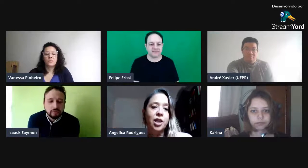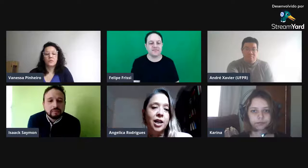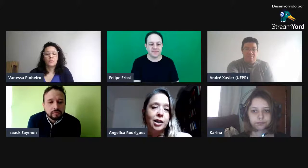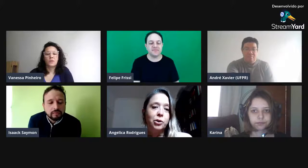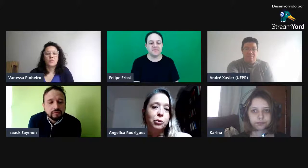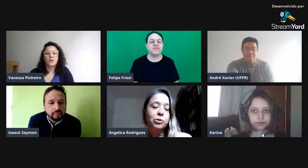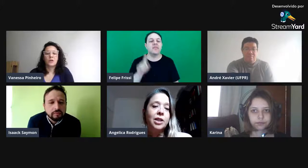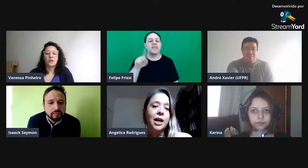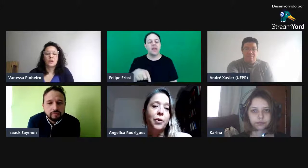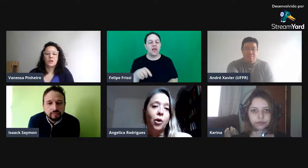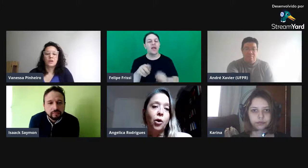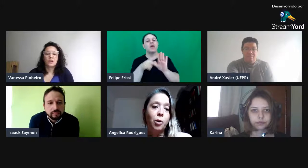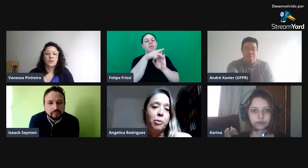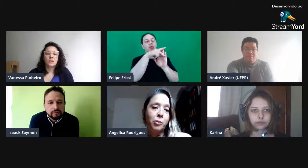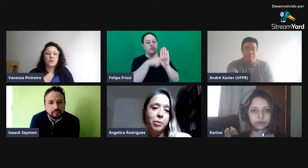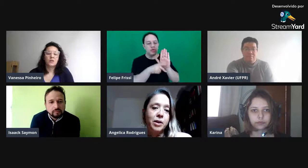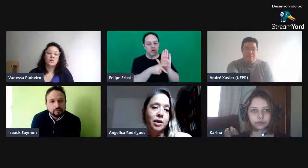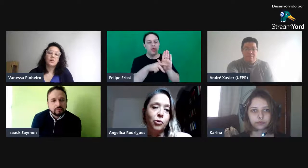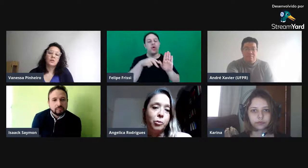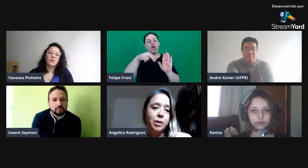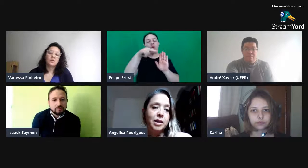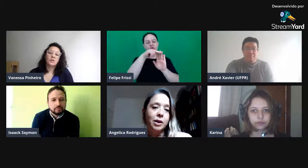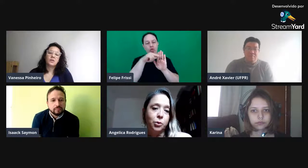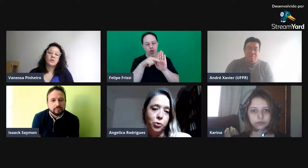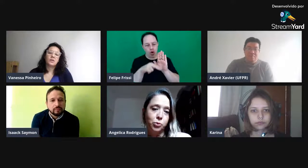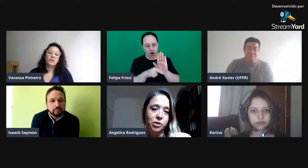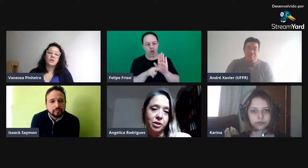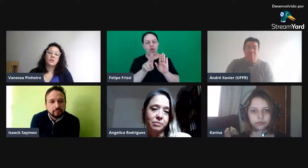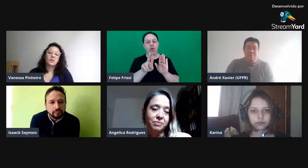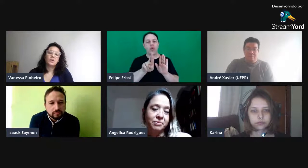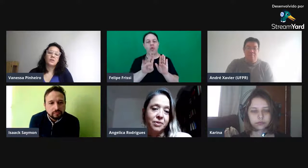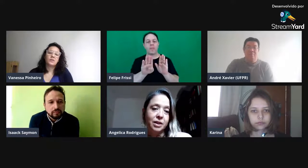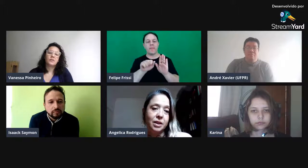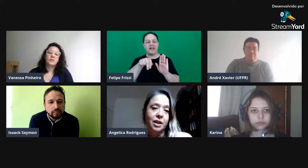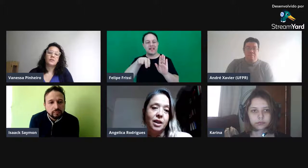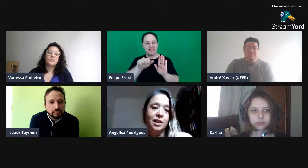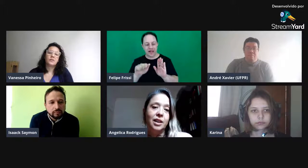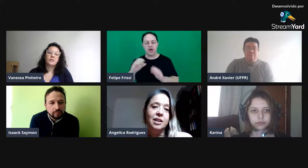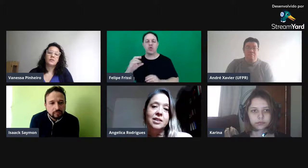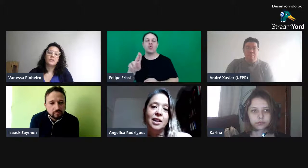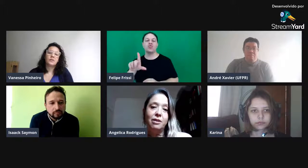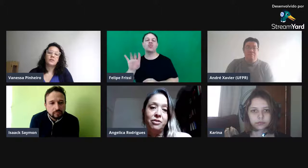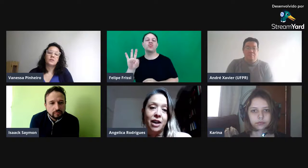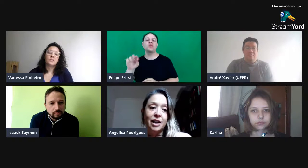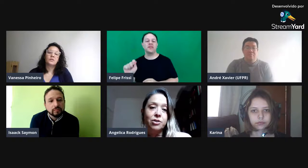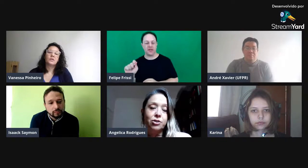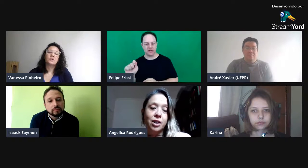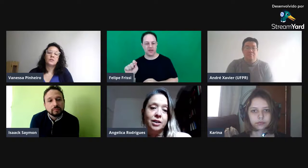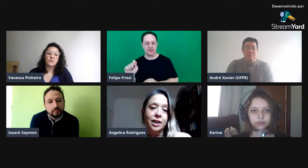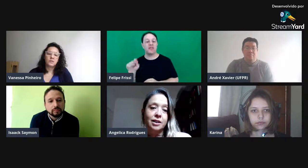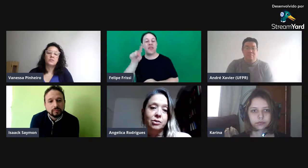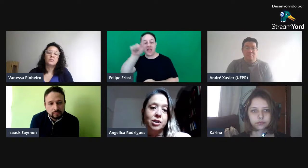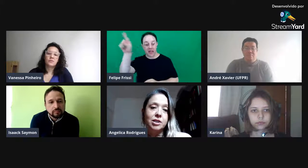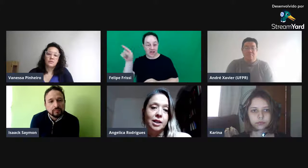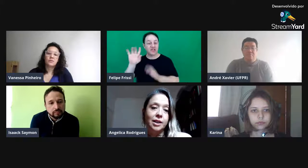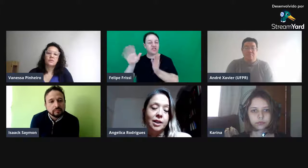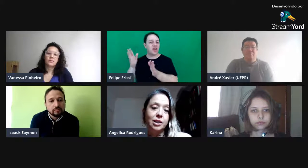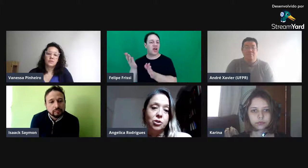Projeto da Norma Urbana Culta. E eles gravaram isso no início da década de